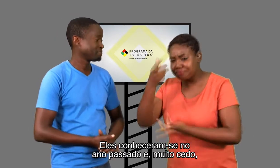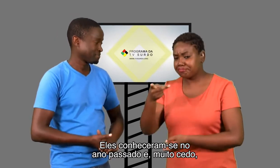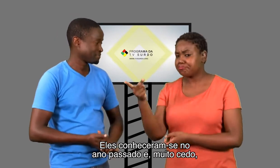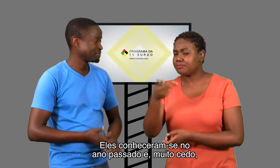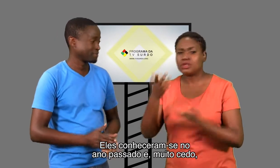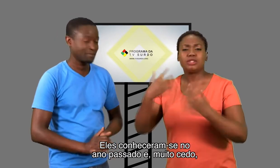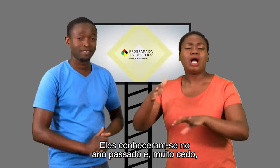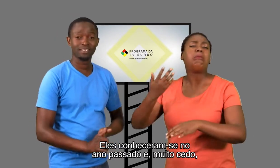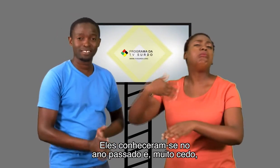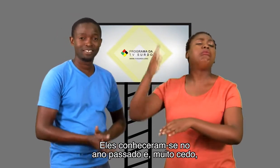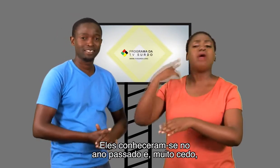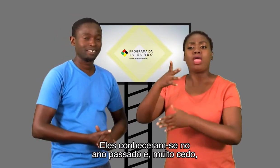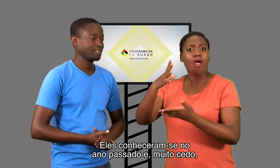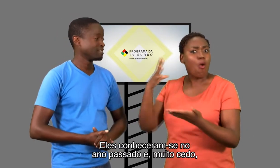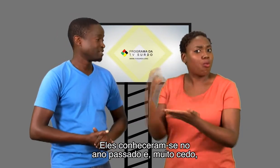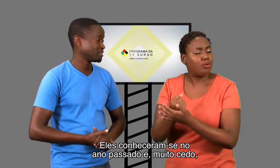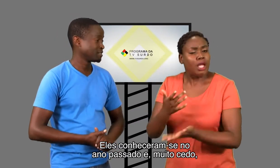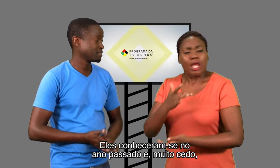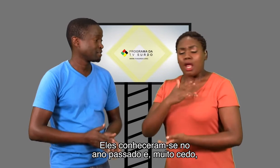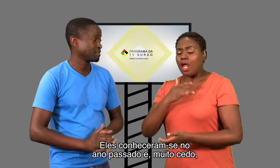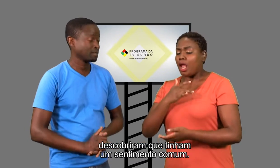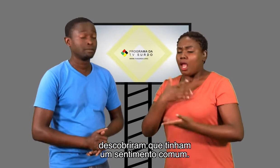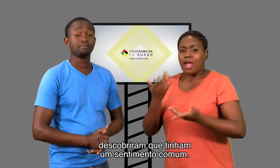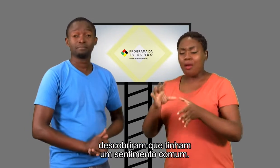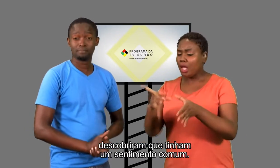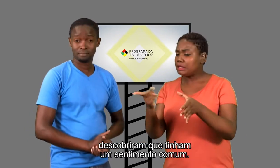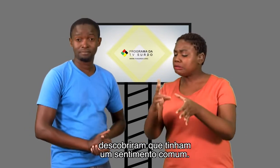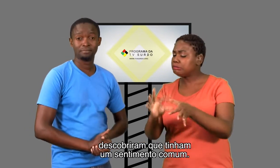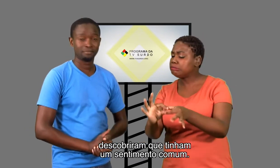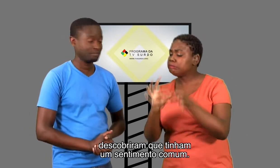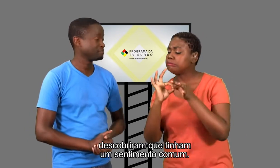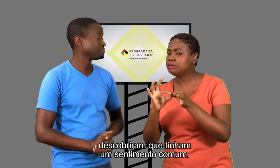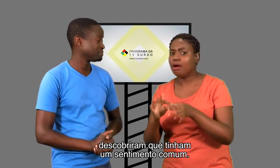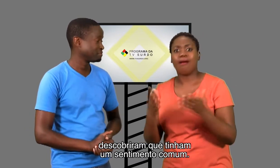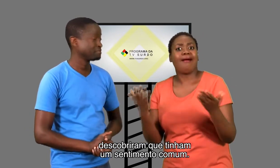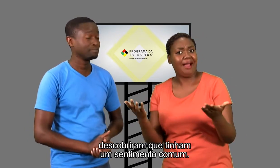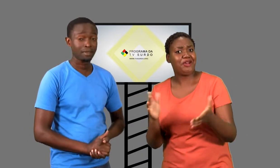Eles conheceram-se no ano passado e muito cedo descobriram que tinham um sentimento comum.